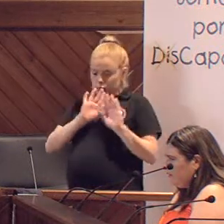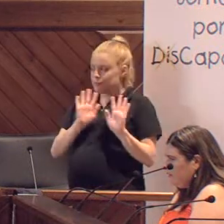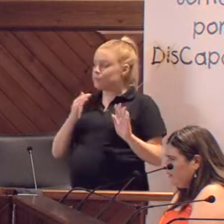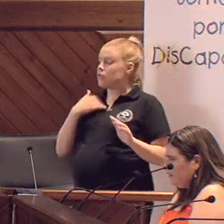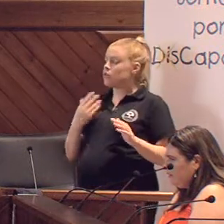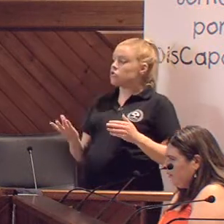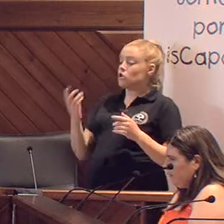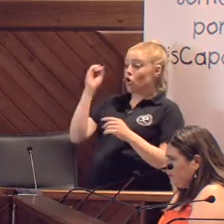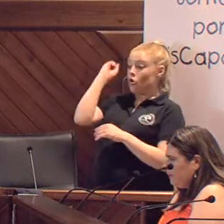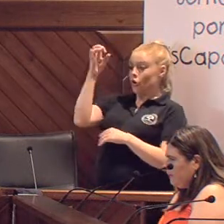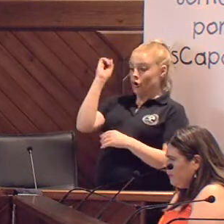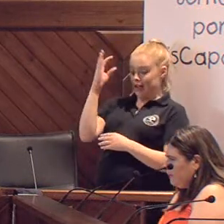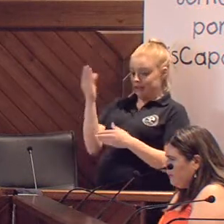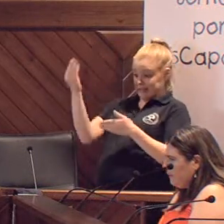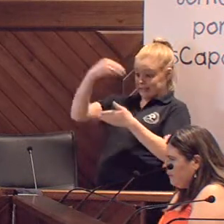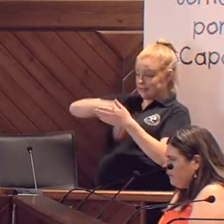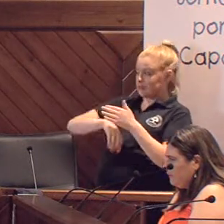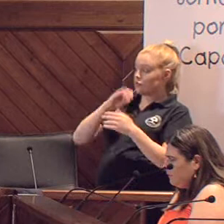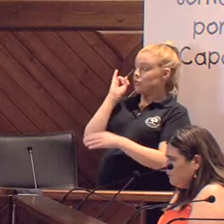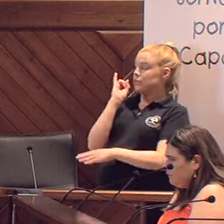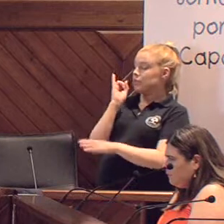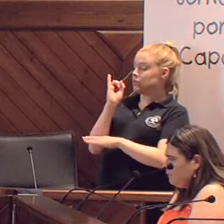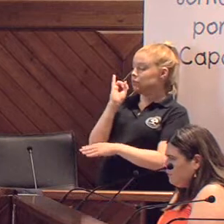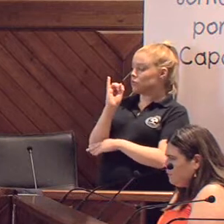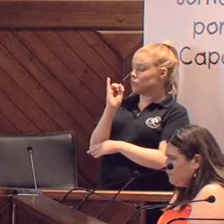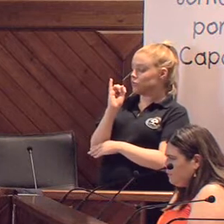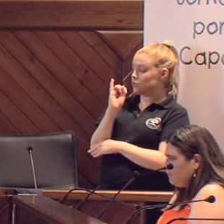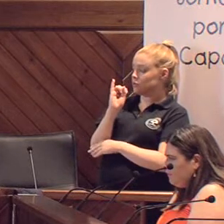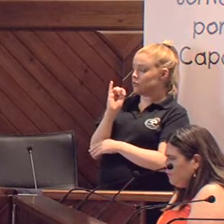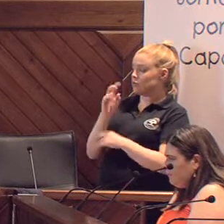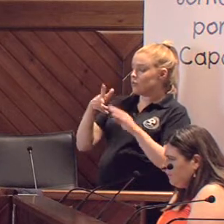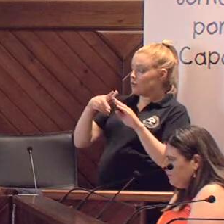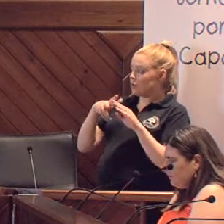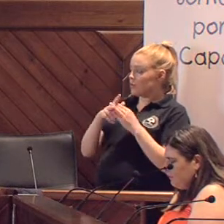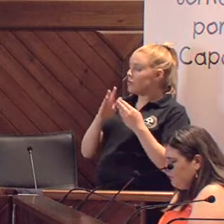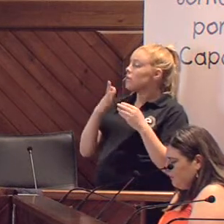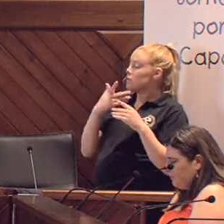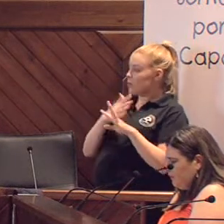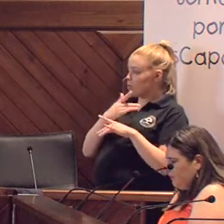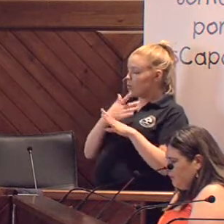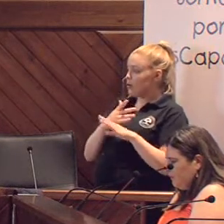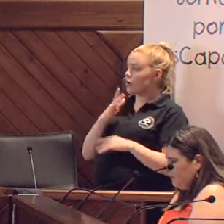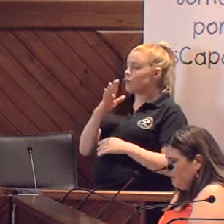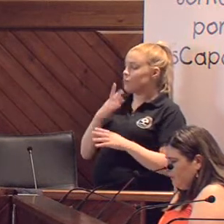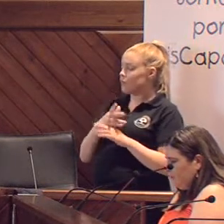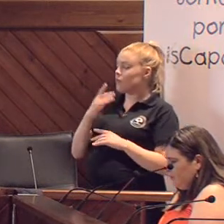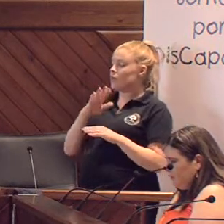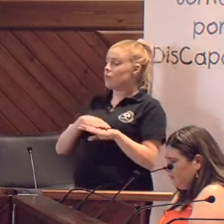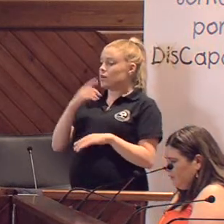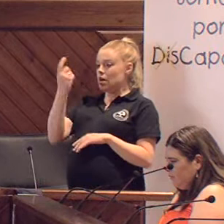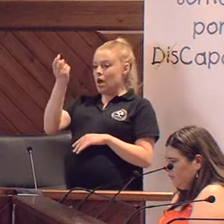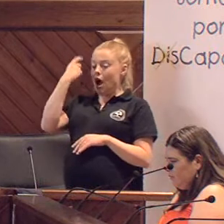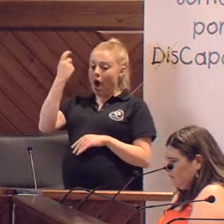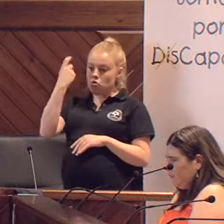Nosotros metemos dentro de las jornadas, que lo hacemos con los institutos, pues meter como una especie de gincana para establecer que los alumnos de